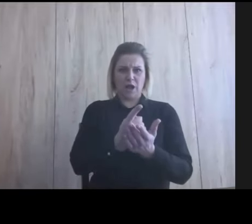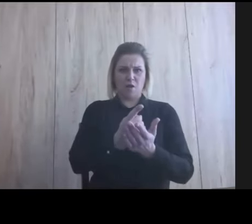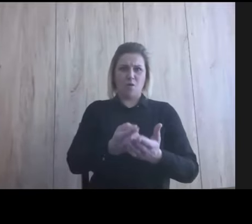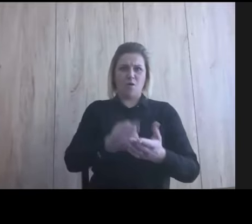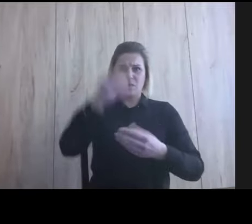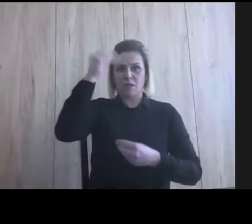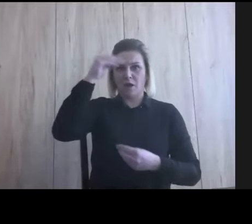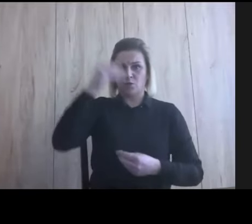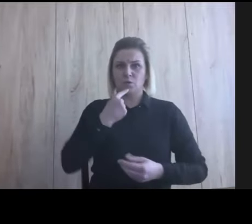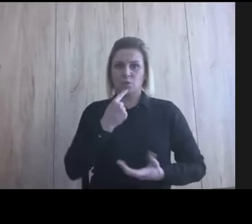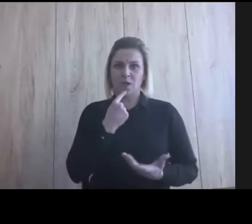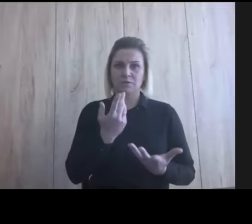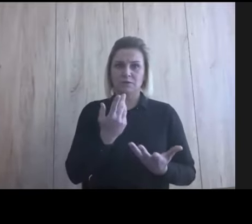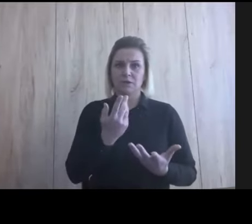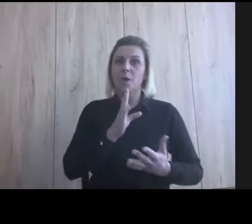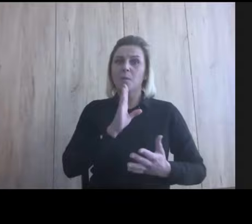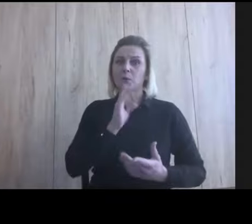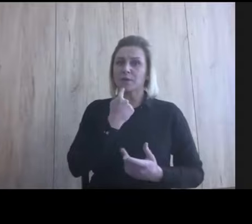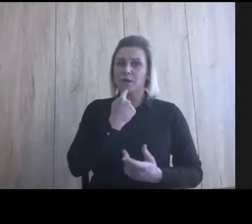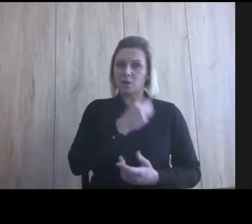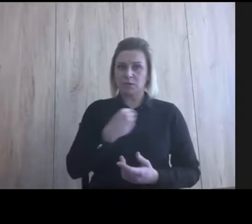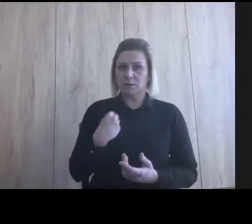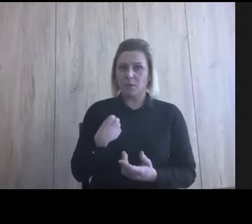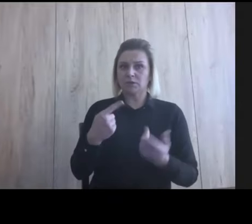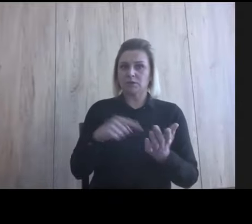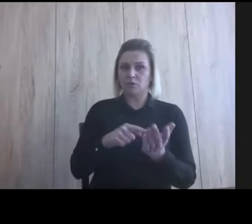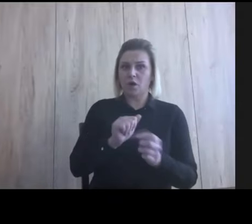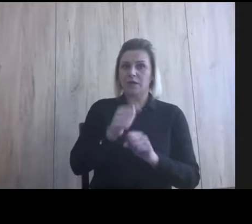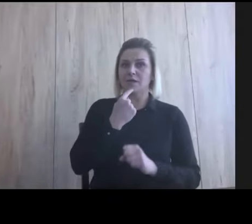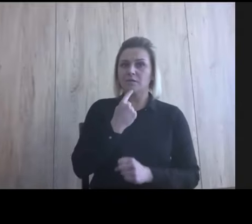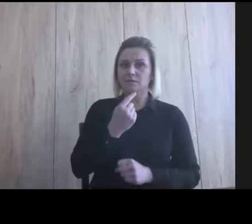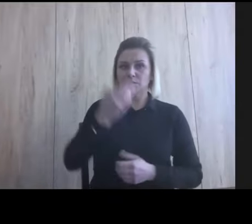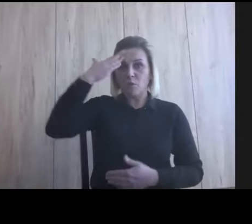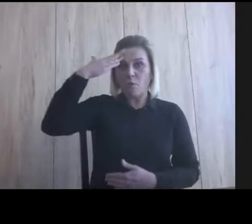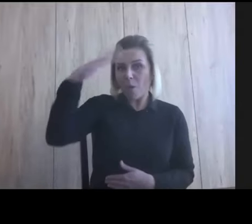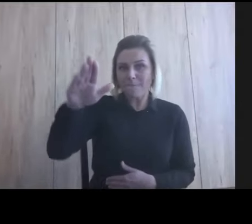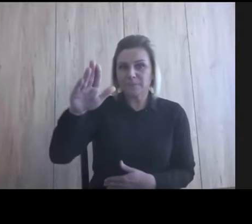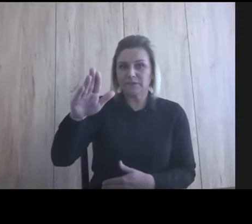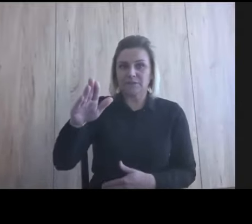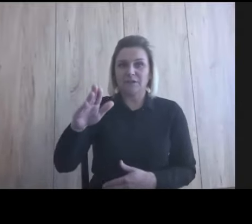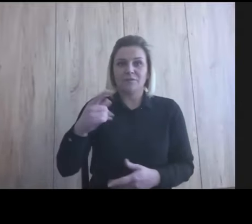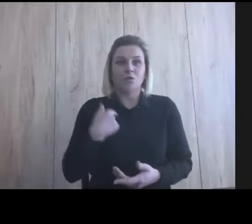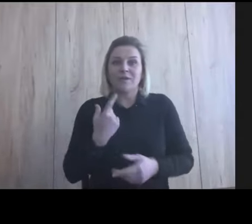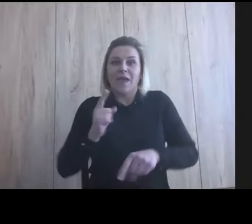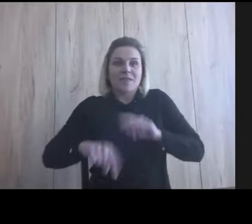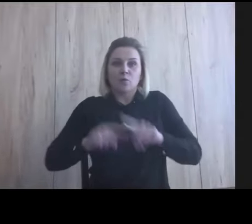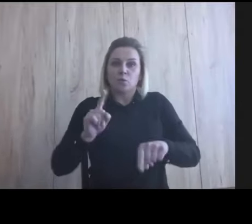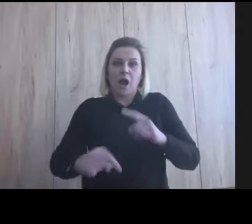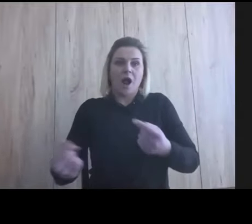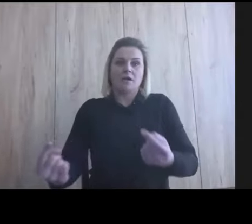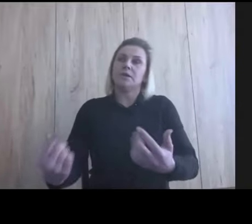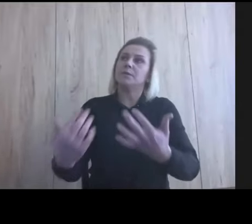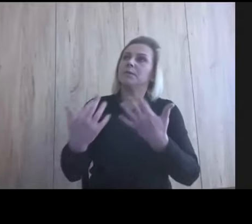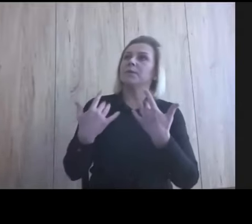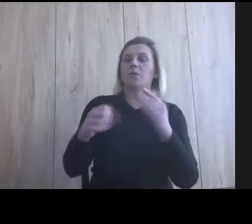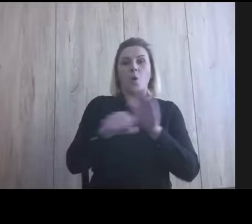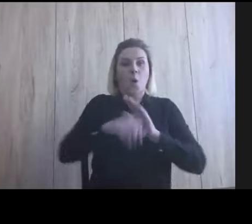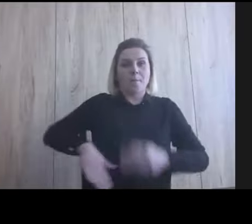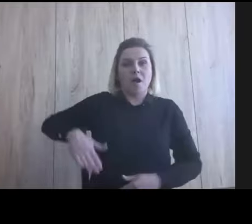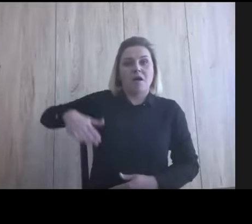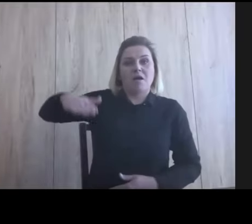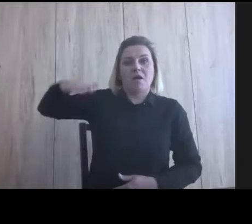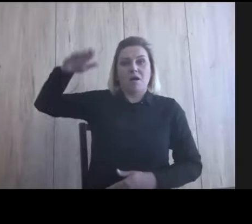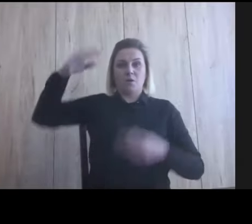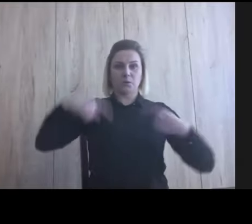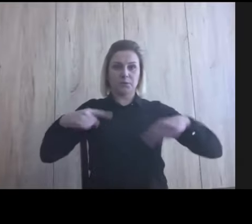Pamiętajmy, że dla niego to będzie obcy język, no bo nie pierwszy, no bo nie przyswoił go naturalnie, nie nasiąkł tym językiem. Więc